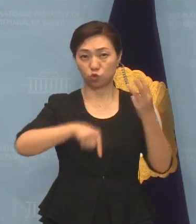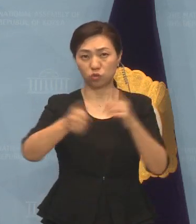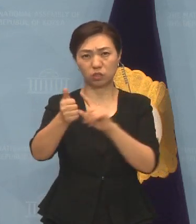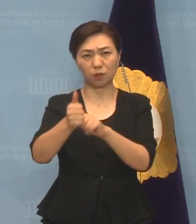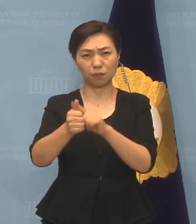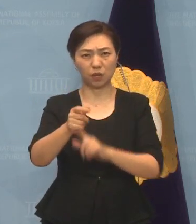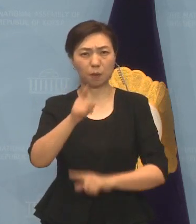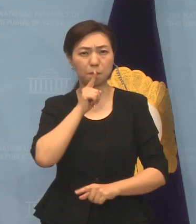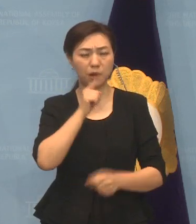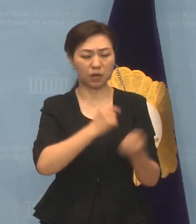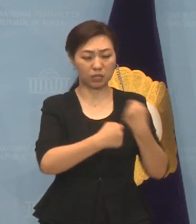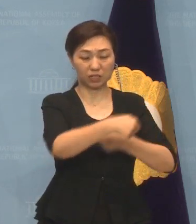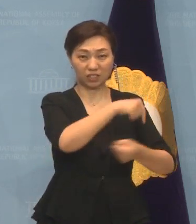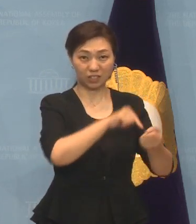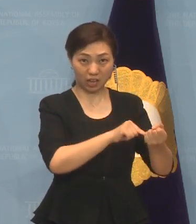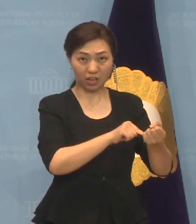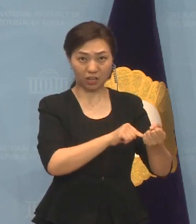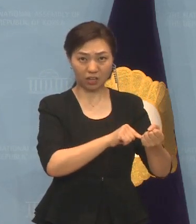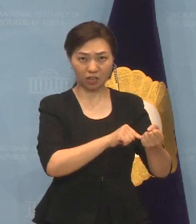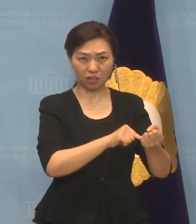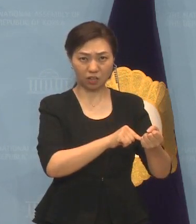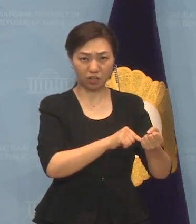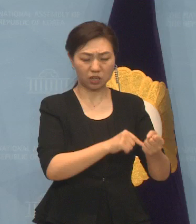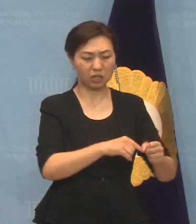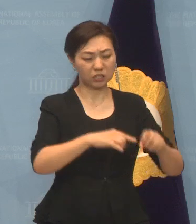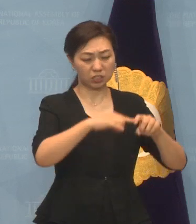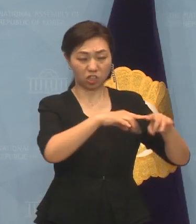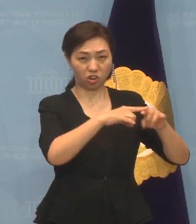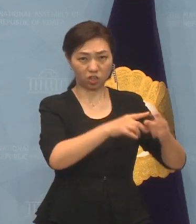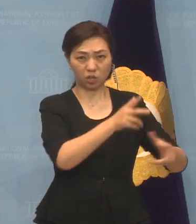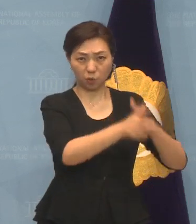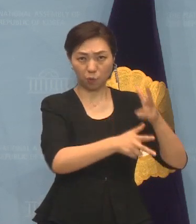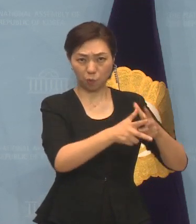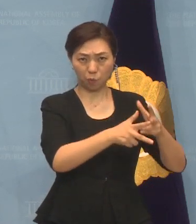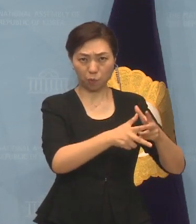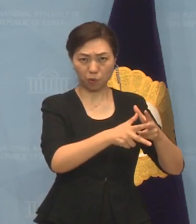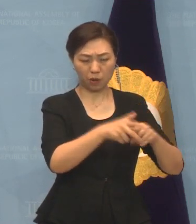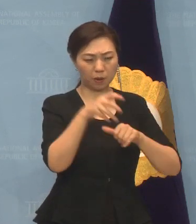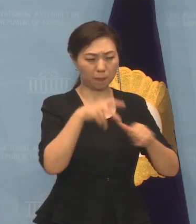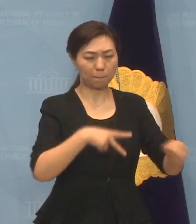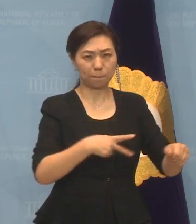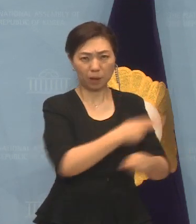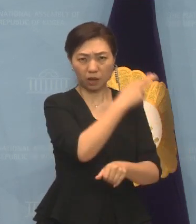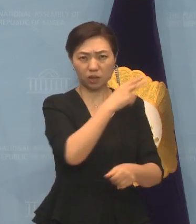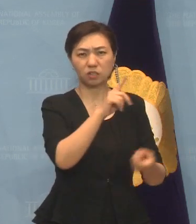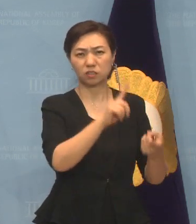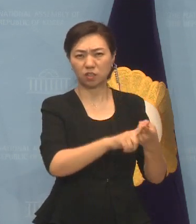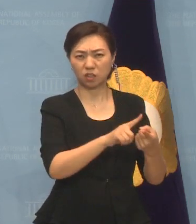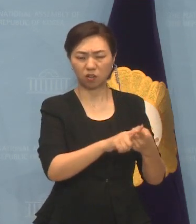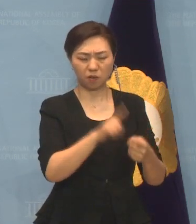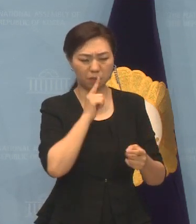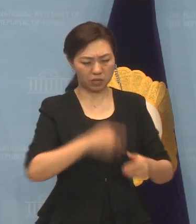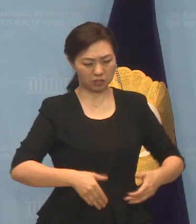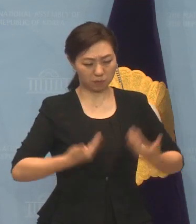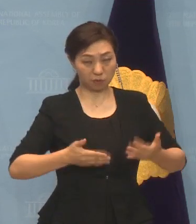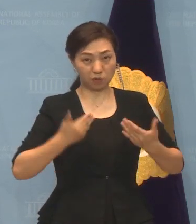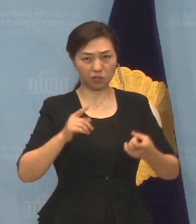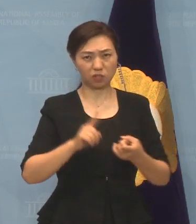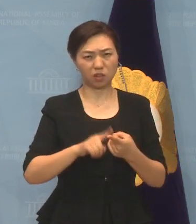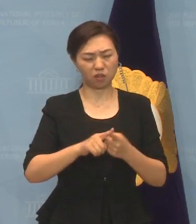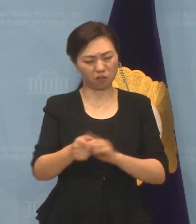취했다고 비판하는 것은 그저 자신의 몰 이해에서 비롯된 후진 프레임입니다. 첫째, 그 이유를